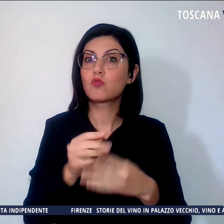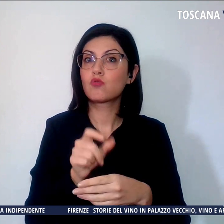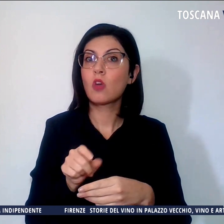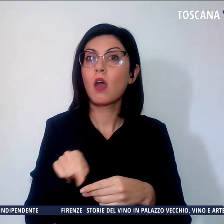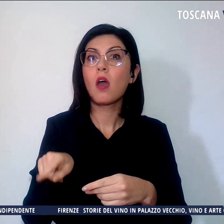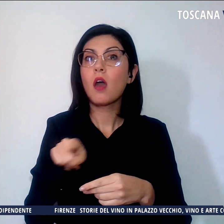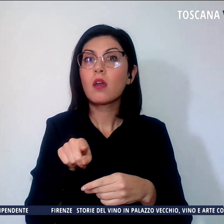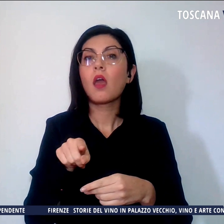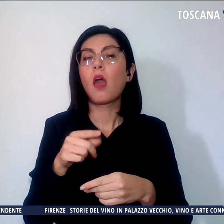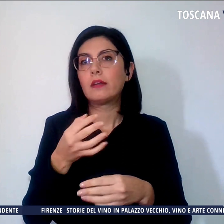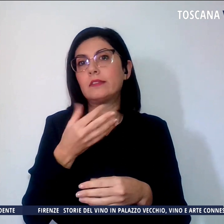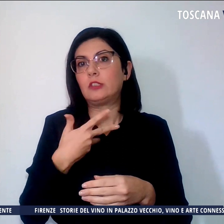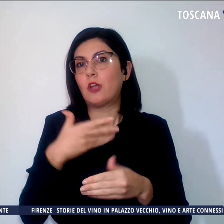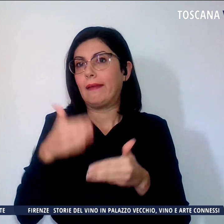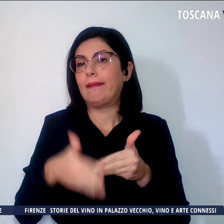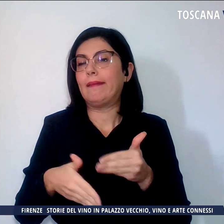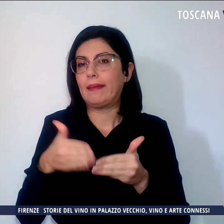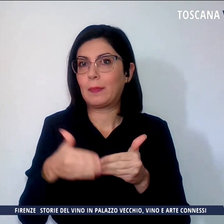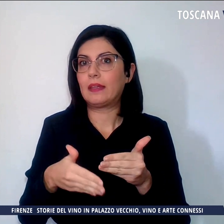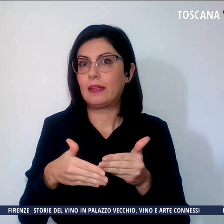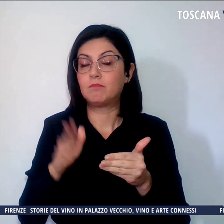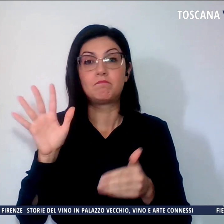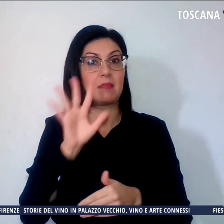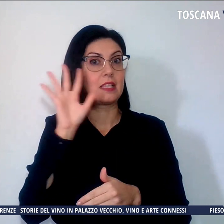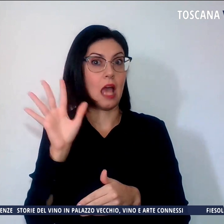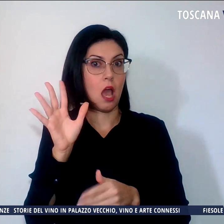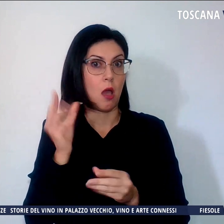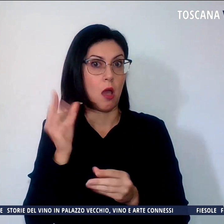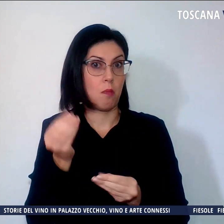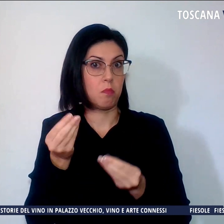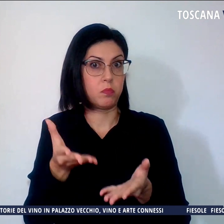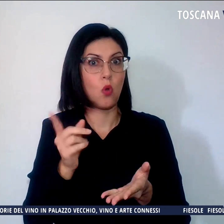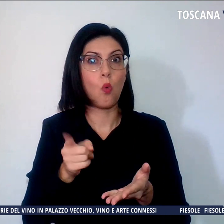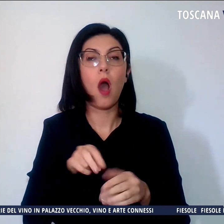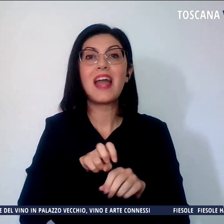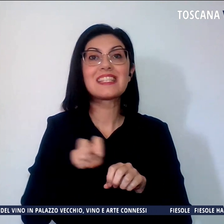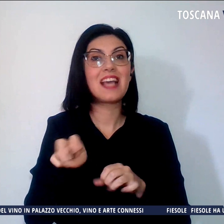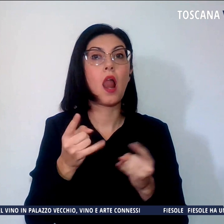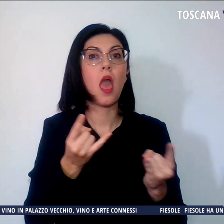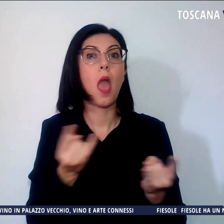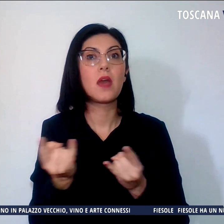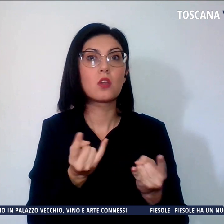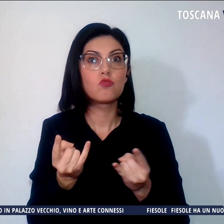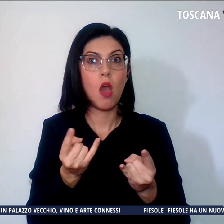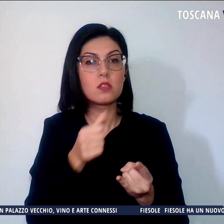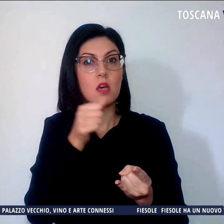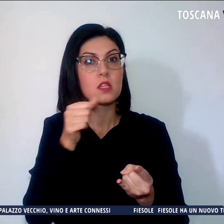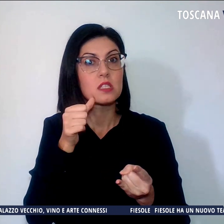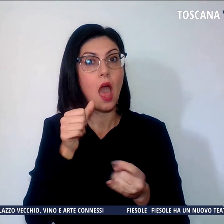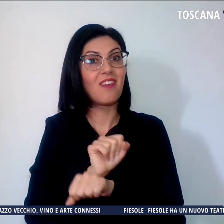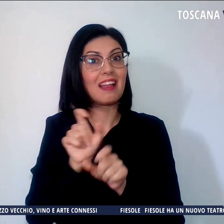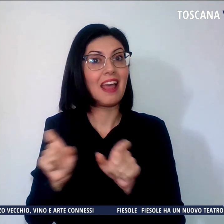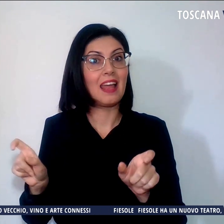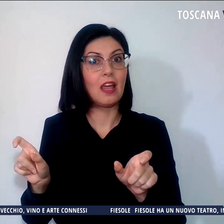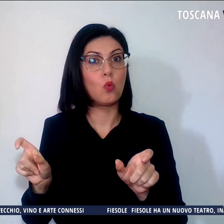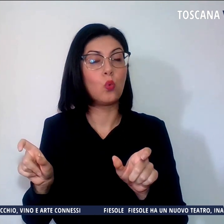e i suoi limiti. Un esempio, le scale di emergenza che servono ai detenuti di media sicurezza